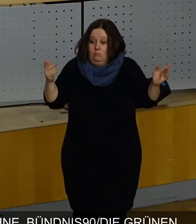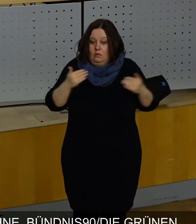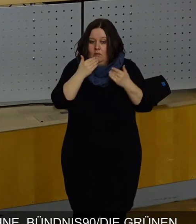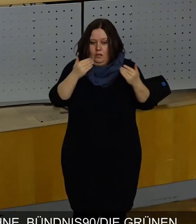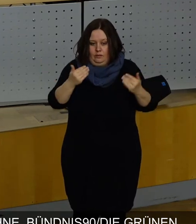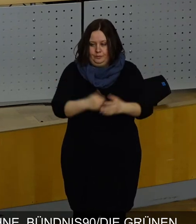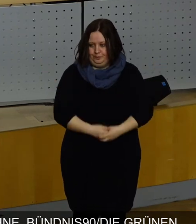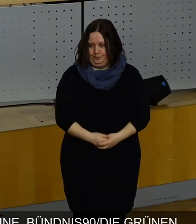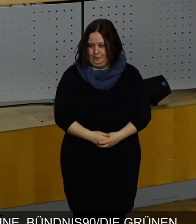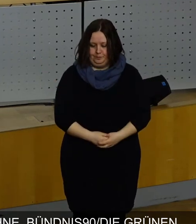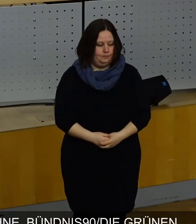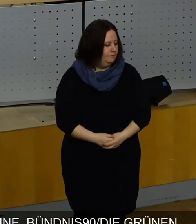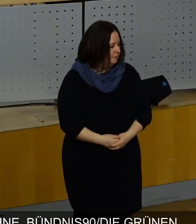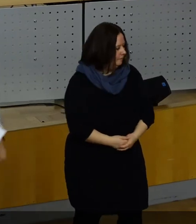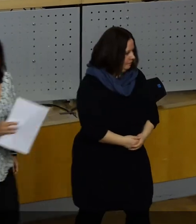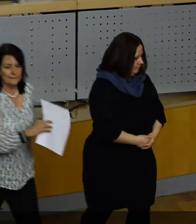bedanke mich für Ihre Aufmerksamkeit.